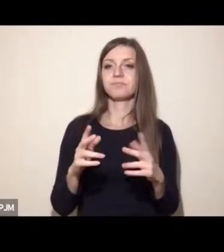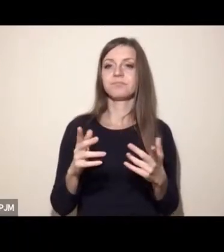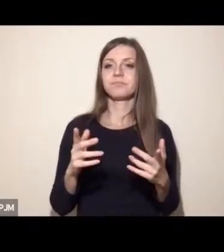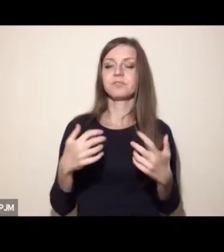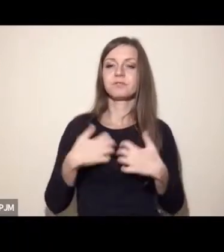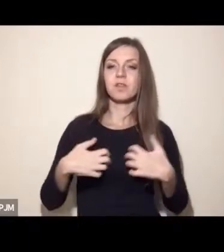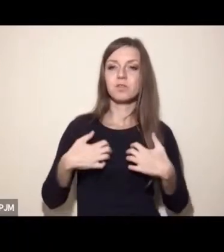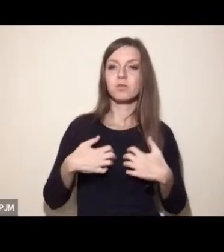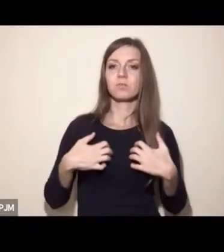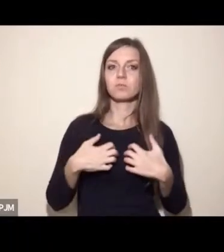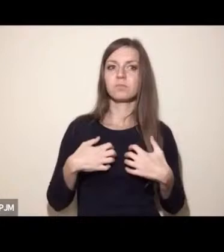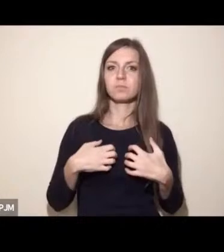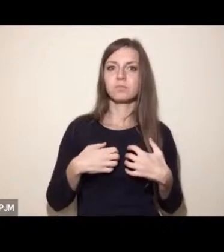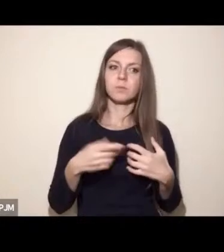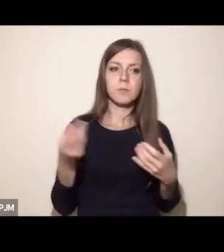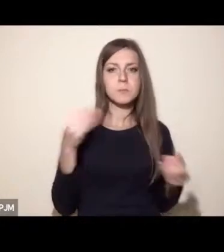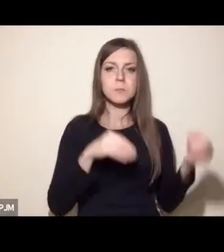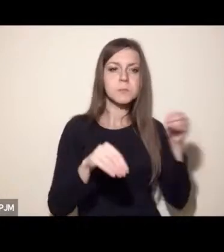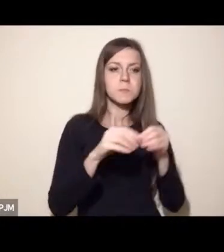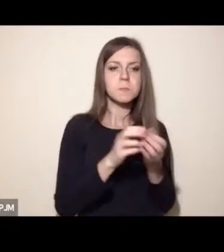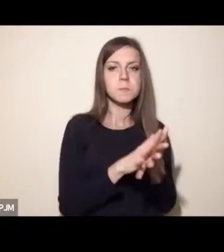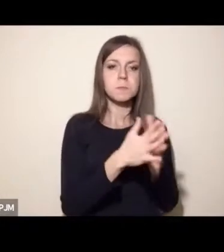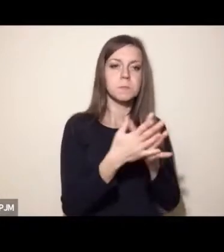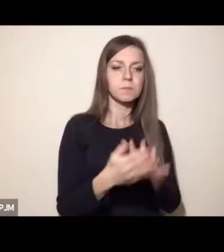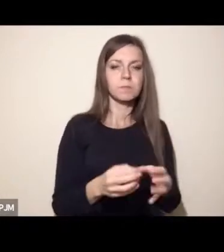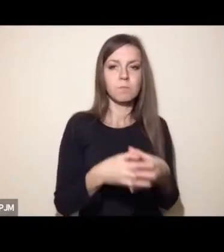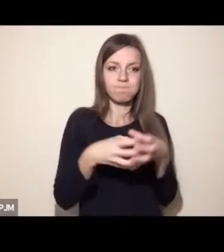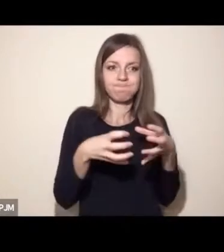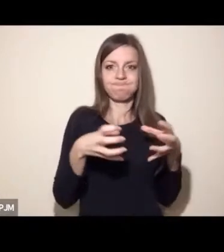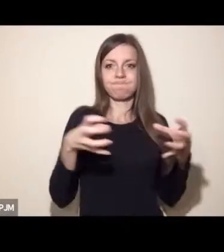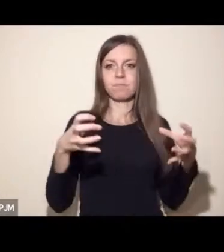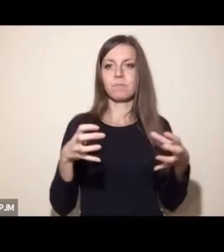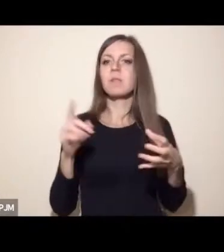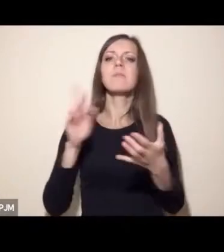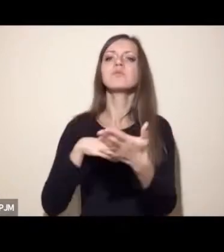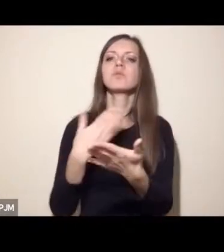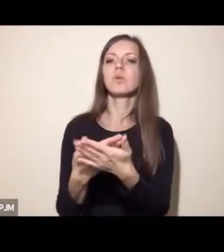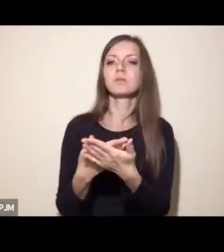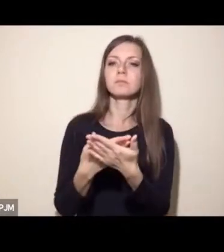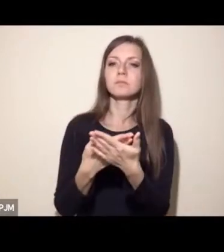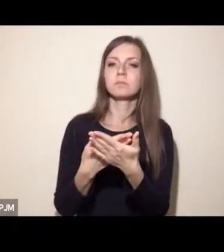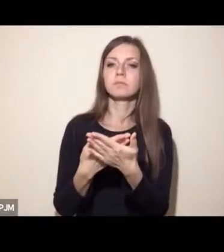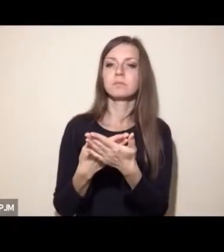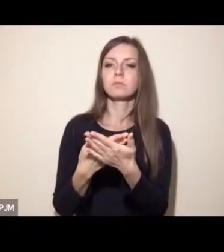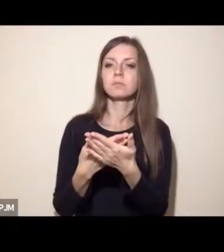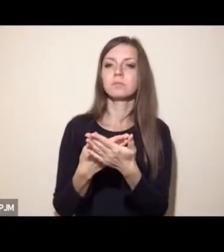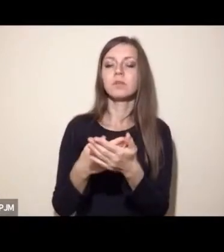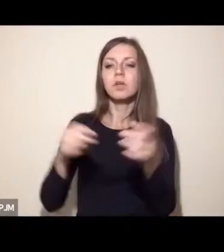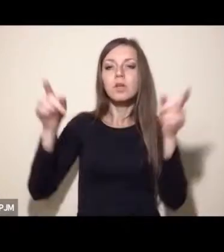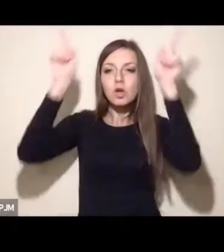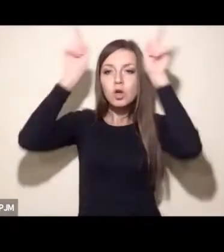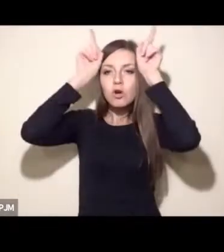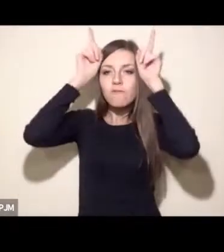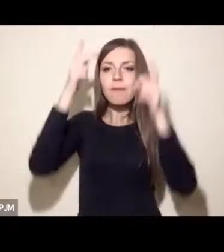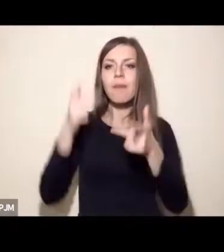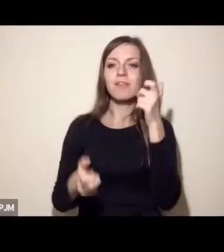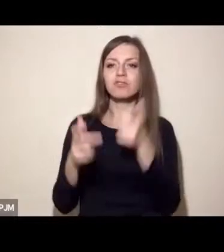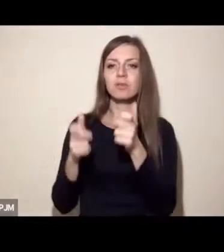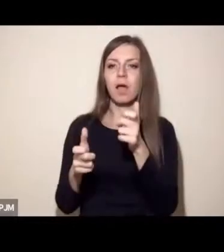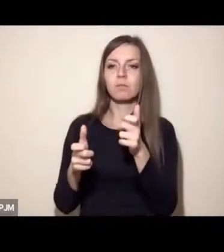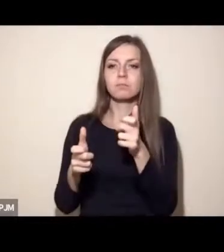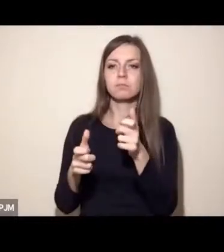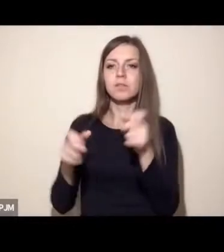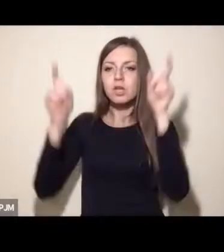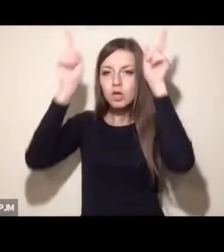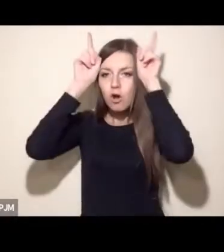szybkiej, zoptymalizowanej produkcji. Jednym z takich przykładów mogą być tak zwane krowy mleczne, które